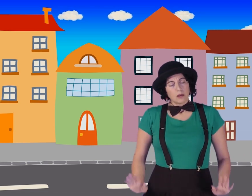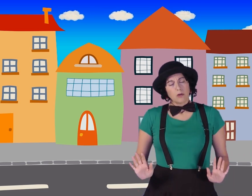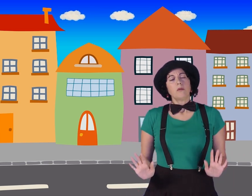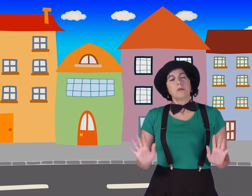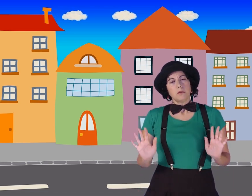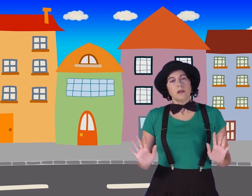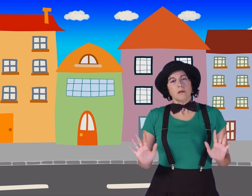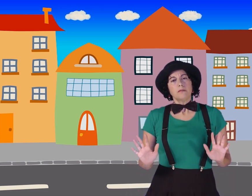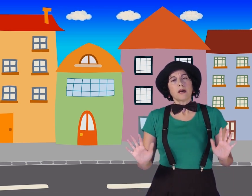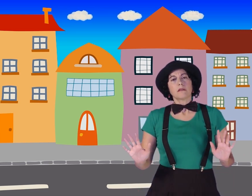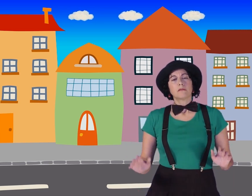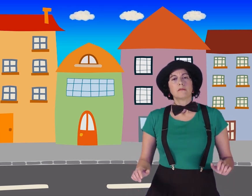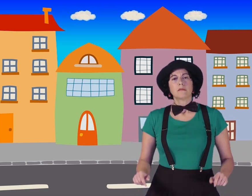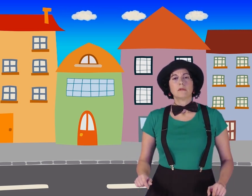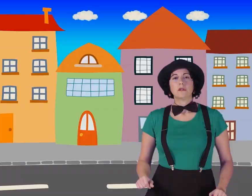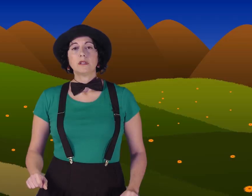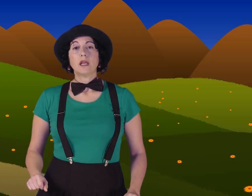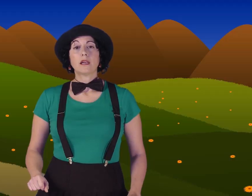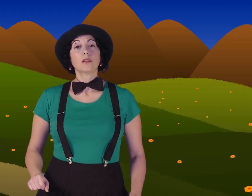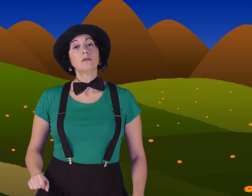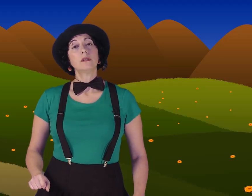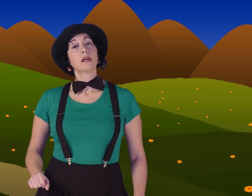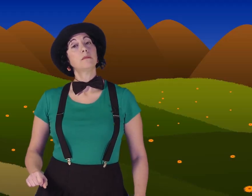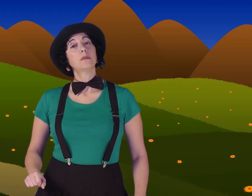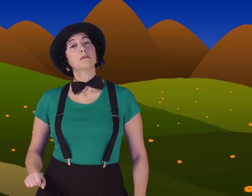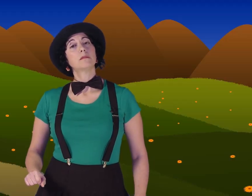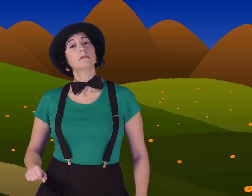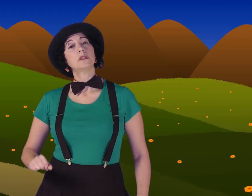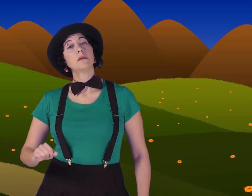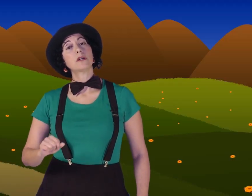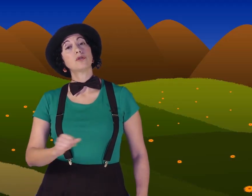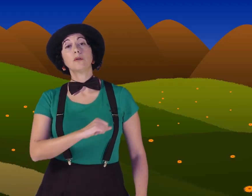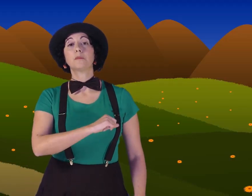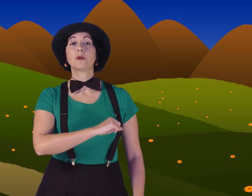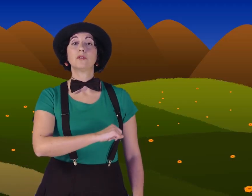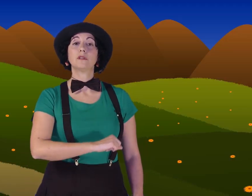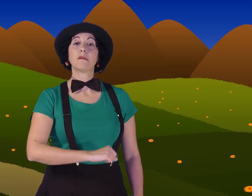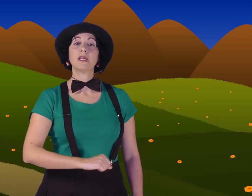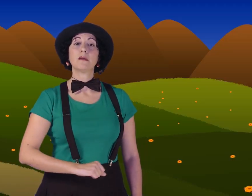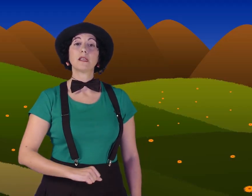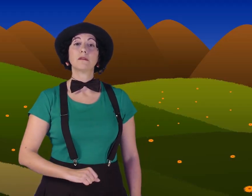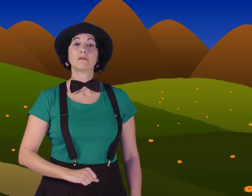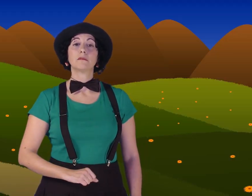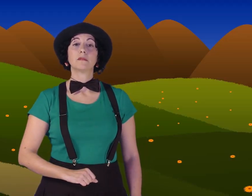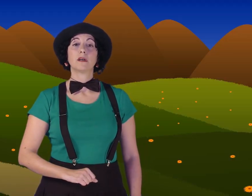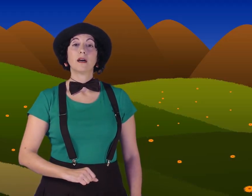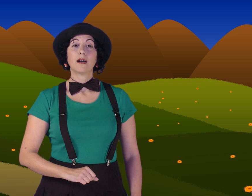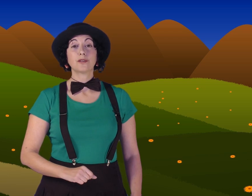quiero vivir en paz. Y el ratón de campo se marchó por donde había venido, a